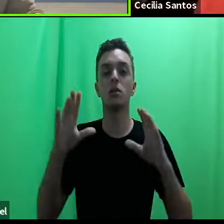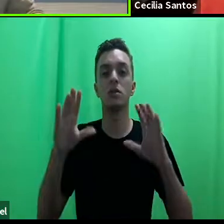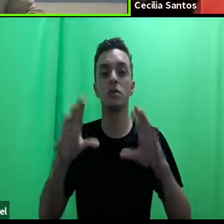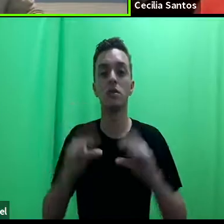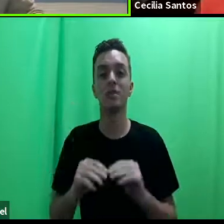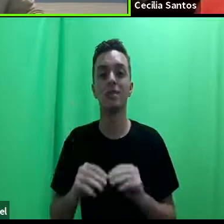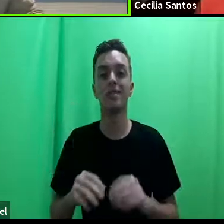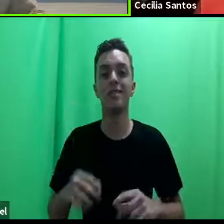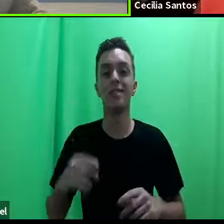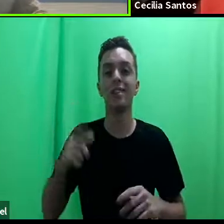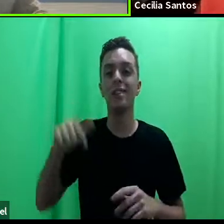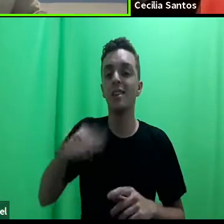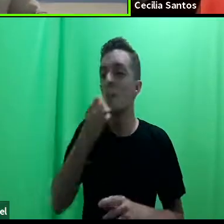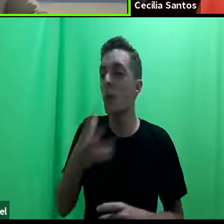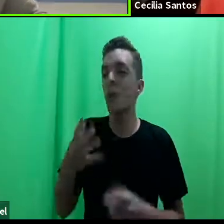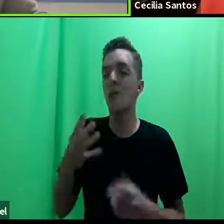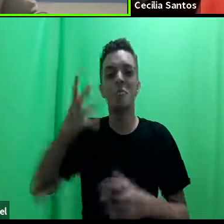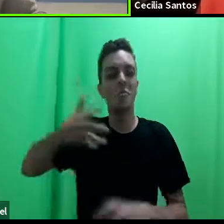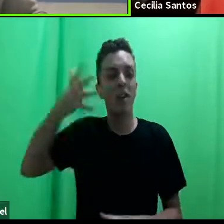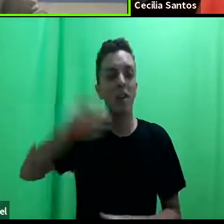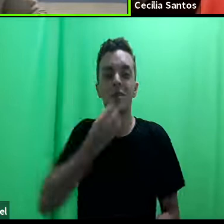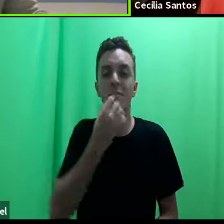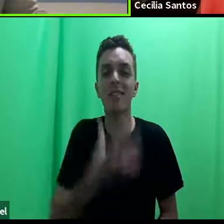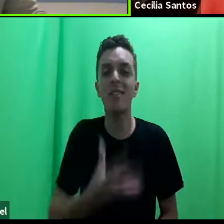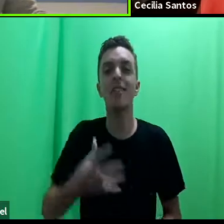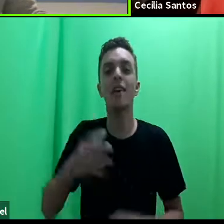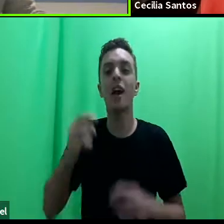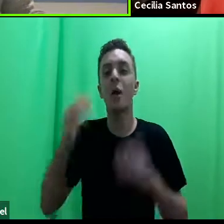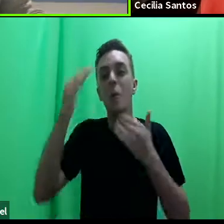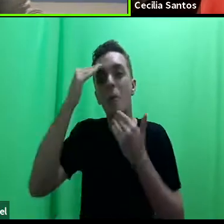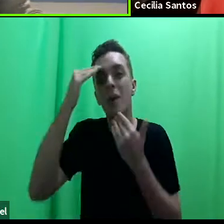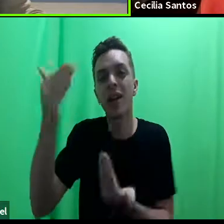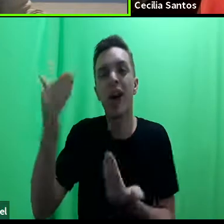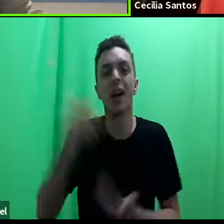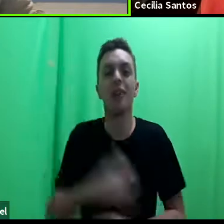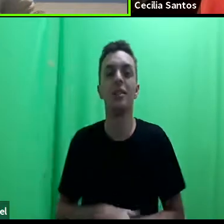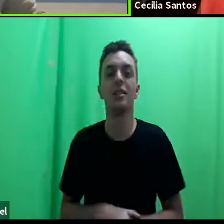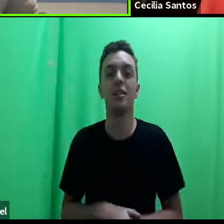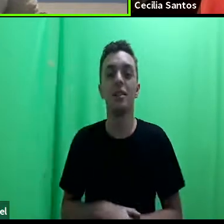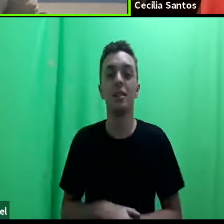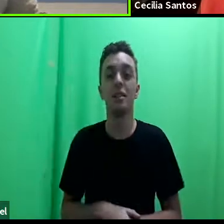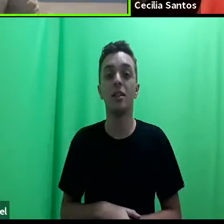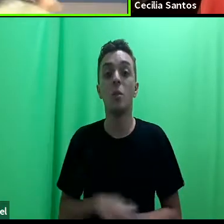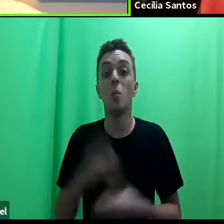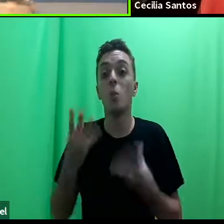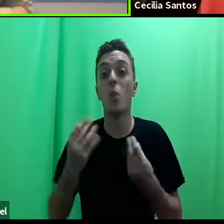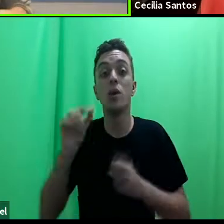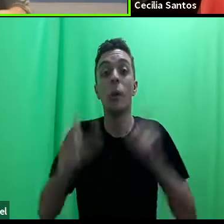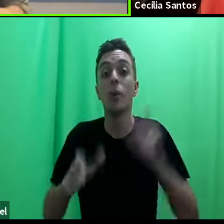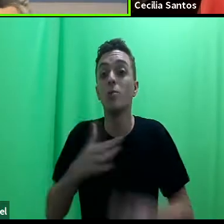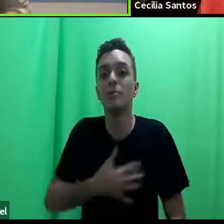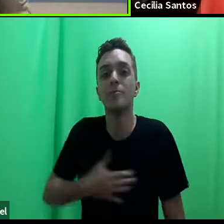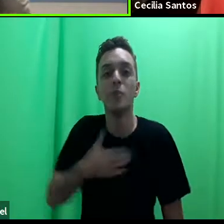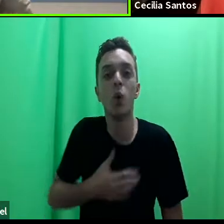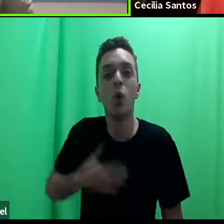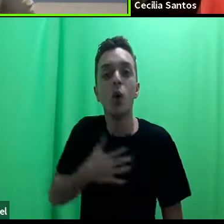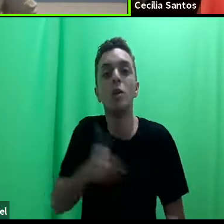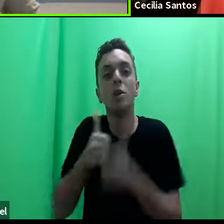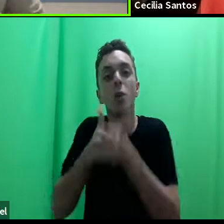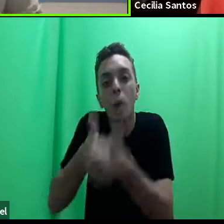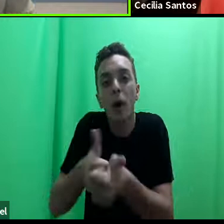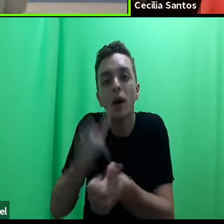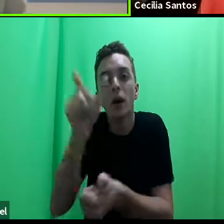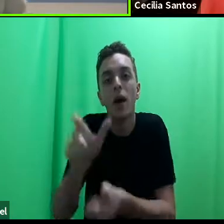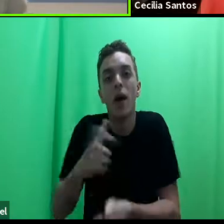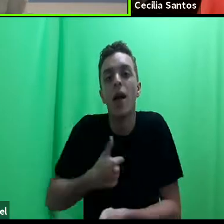Não para de chegar aqui, excelente palestra, obrigada, que ótimo. Enfim, acho que muita gente gostou de estar aqui contigo hoje e